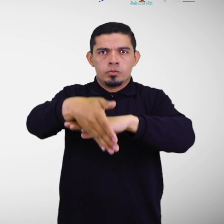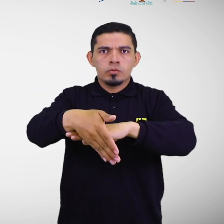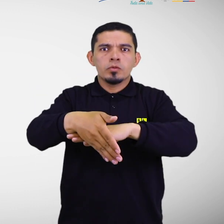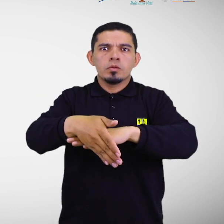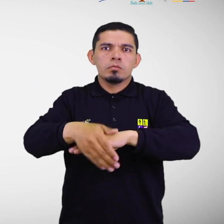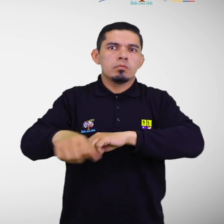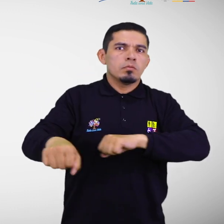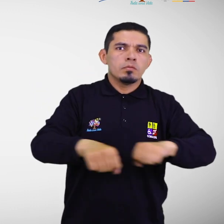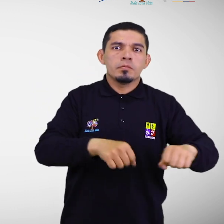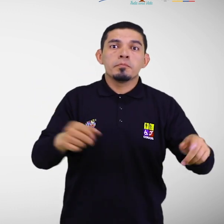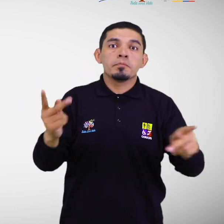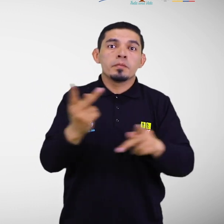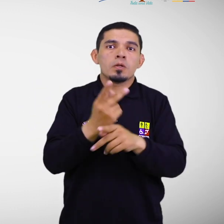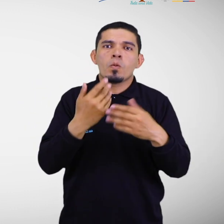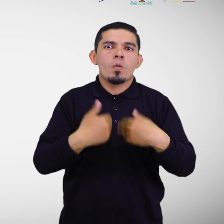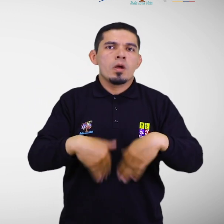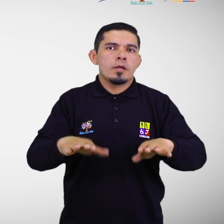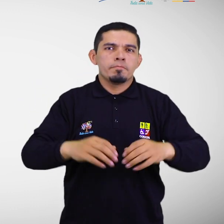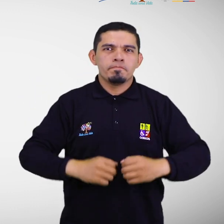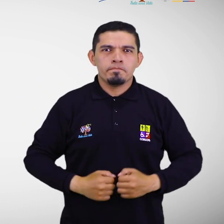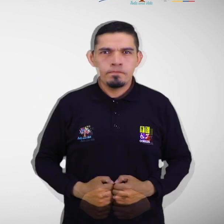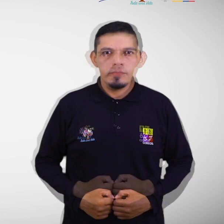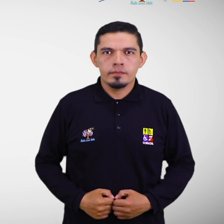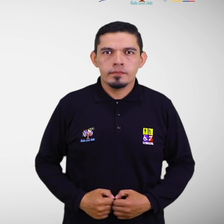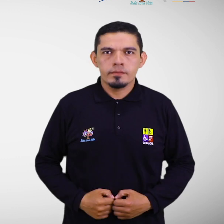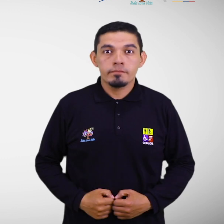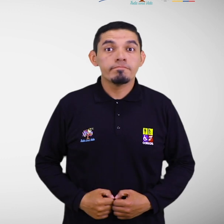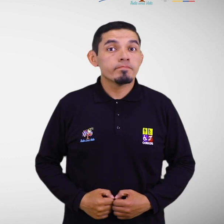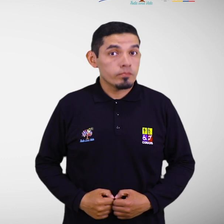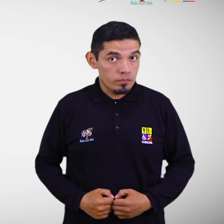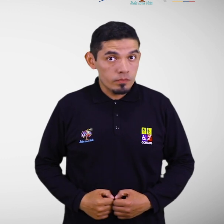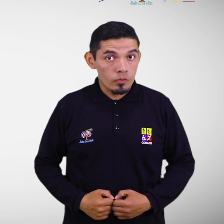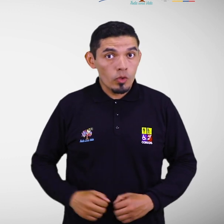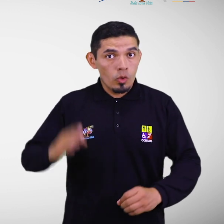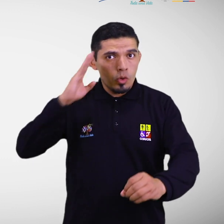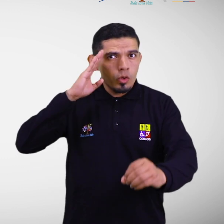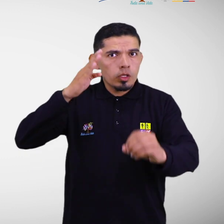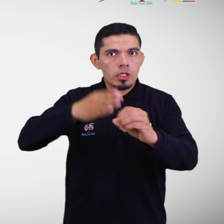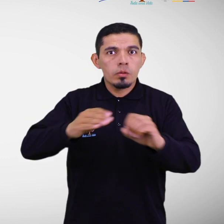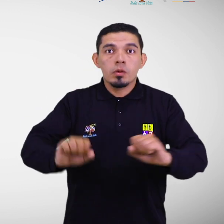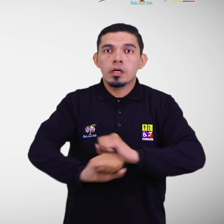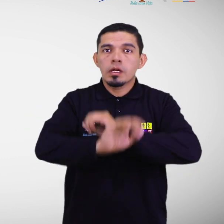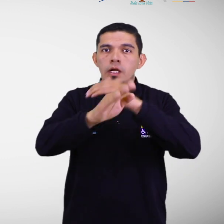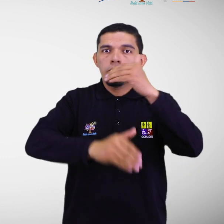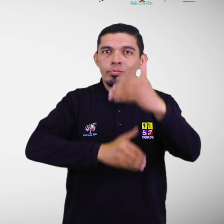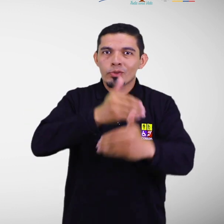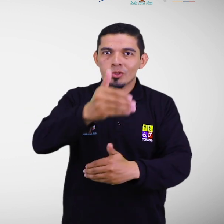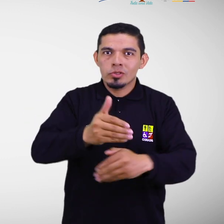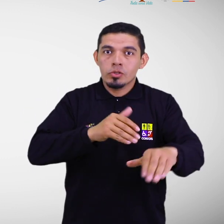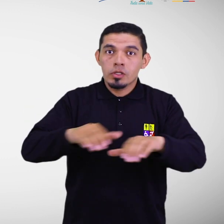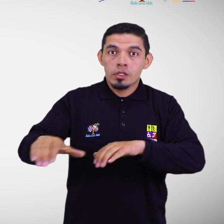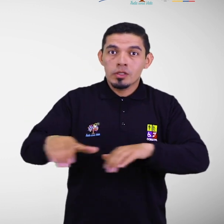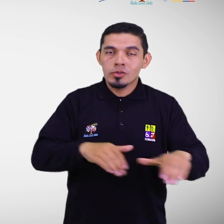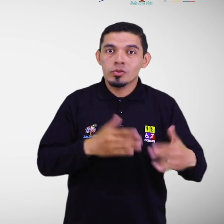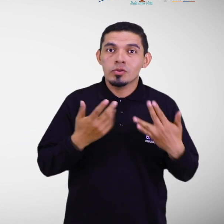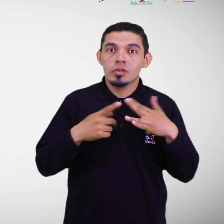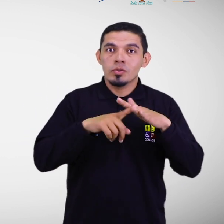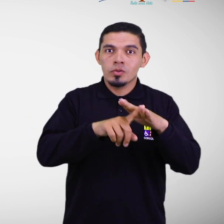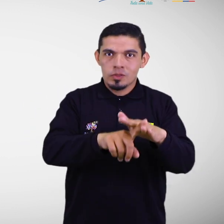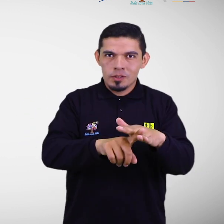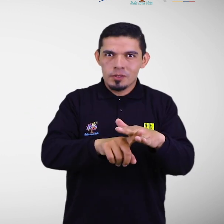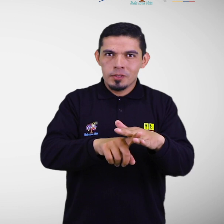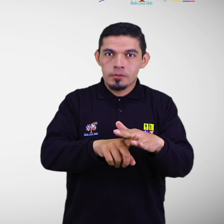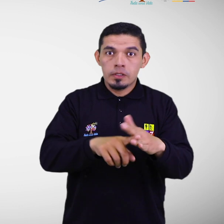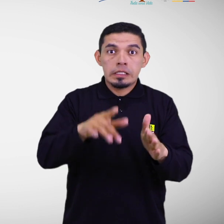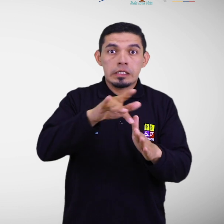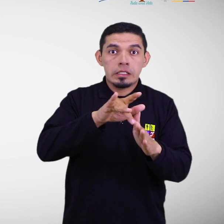catastrófico de cualquier naturaleza. Con el fin de esclarecer el proceso de la gestión inclusiva del riesgo, se han